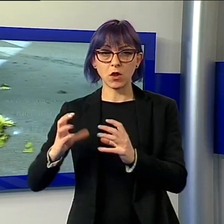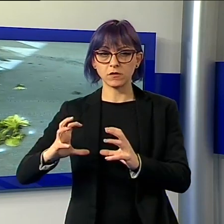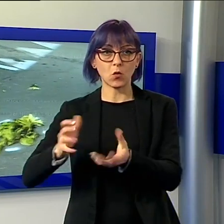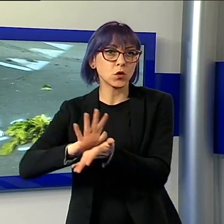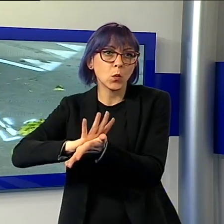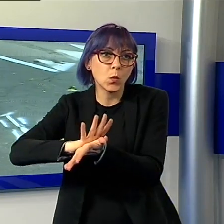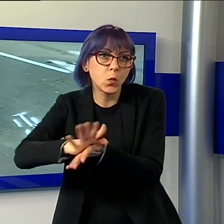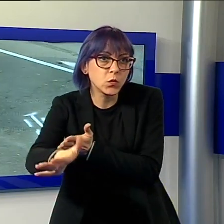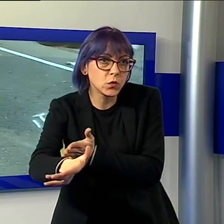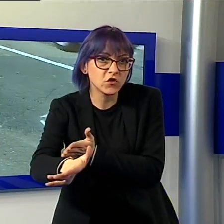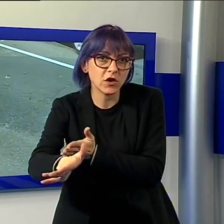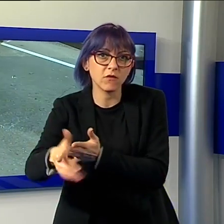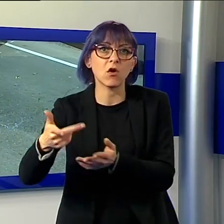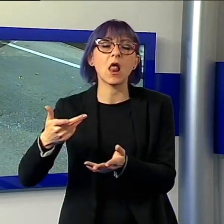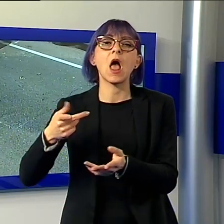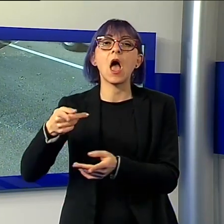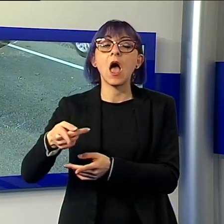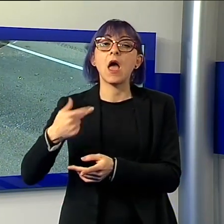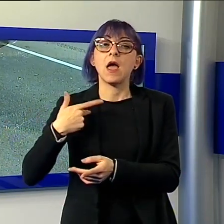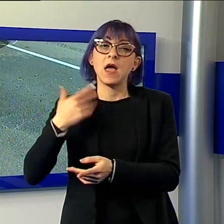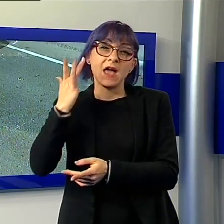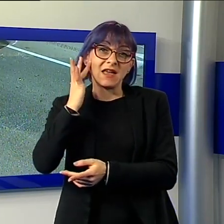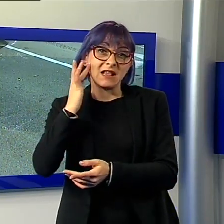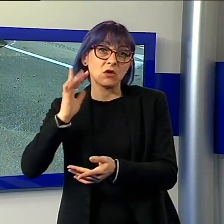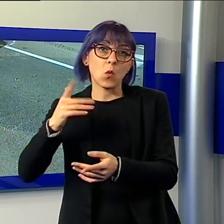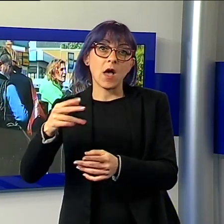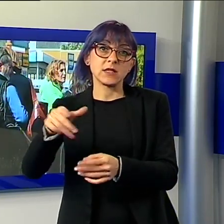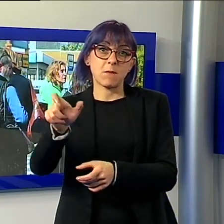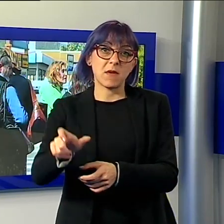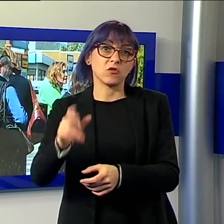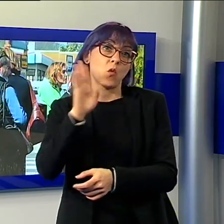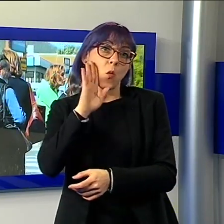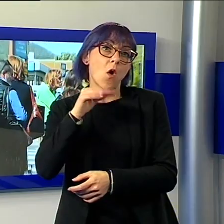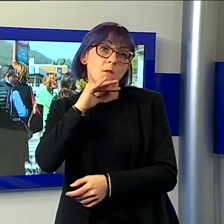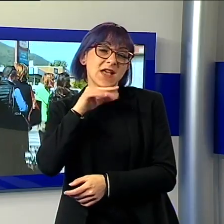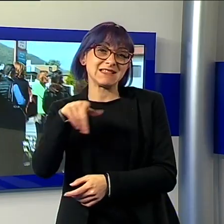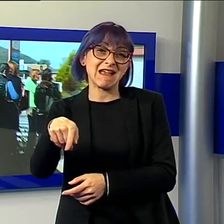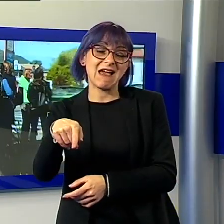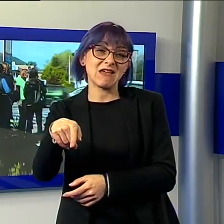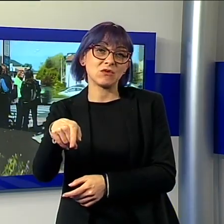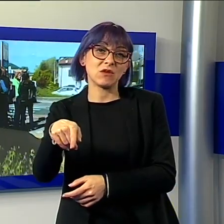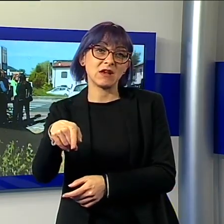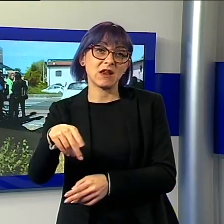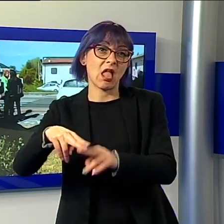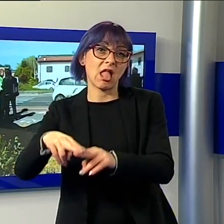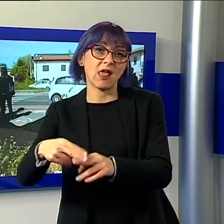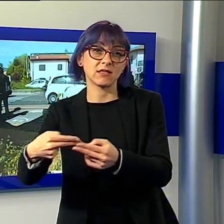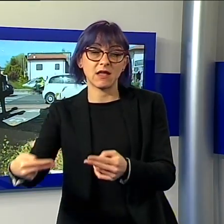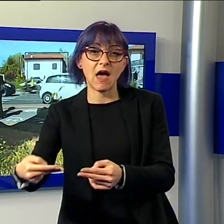persone che si erano radunate intorno a lui. Da qui sarebbe nata una discussione tra il personale del mezzo di soccorso e un'infermiera